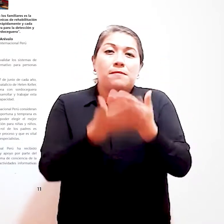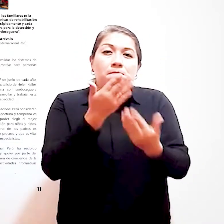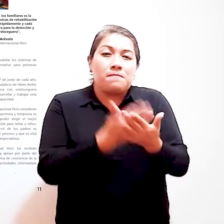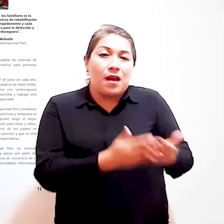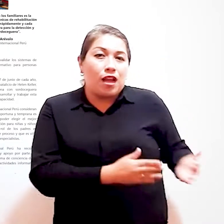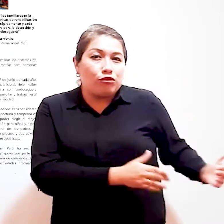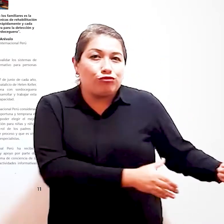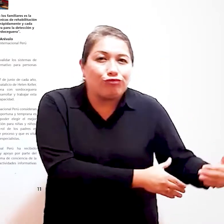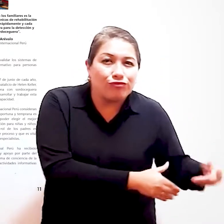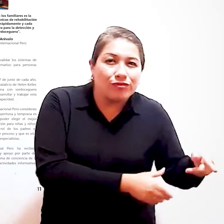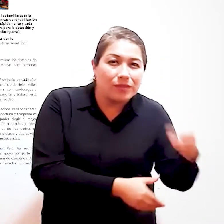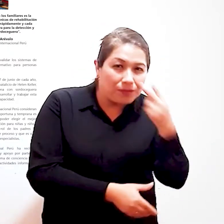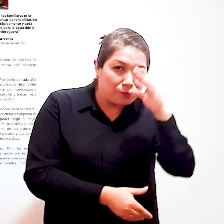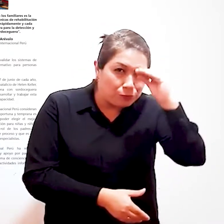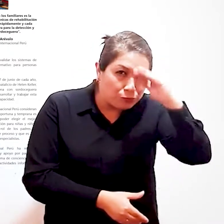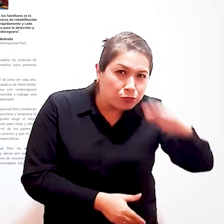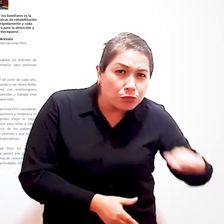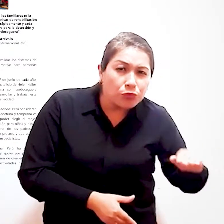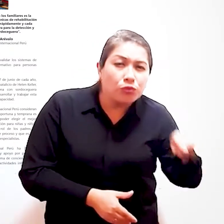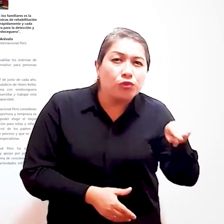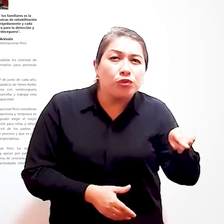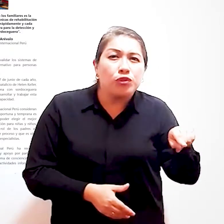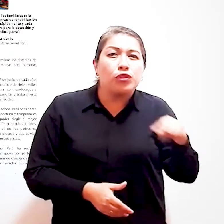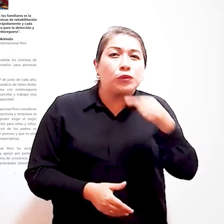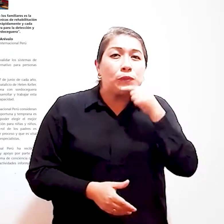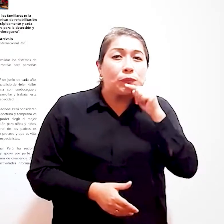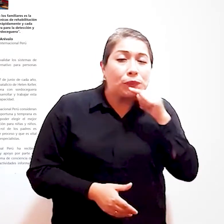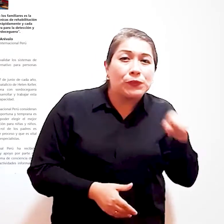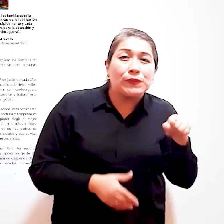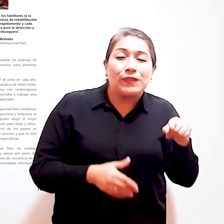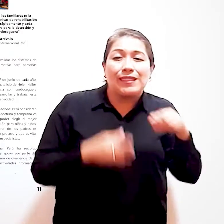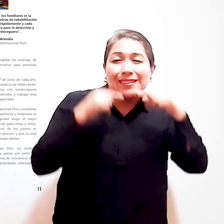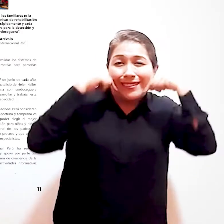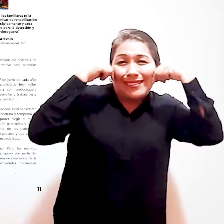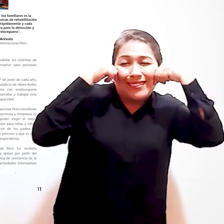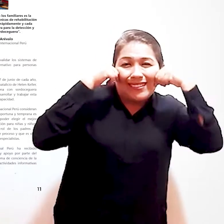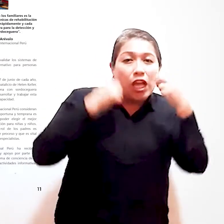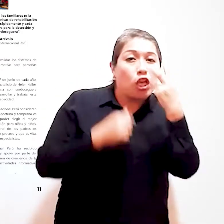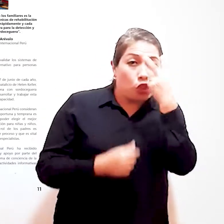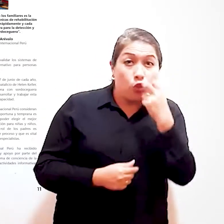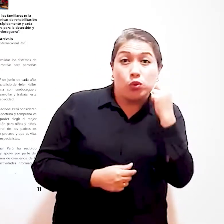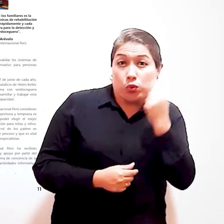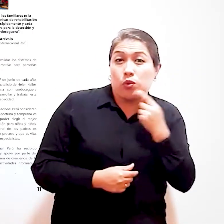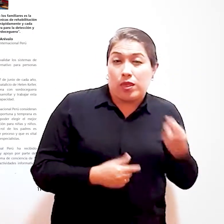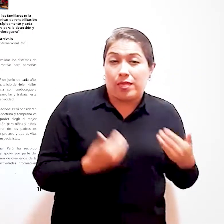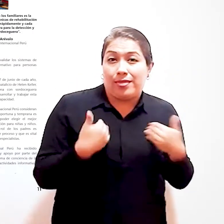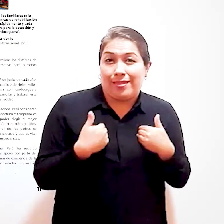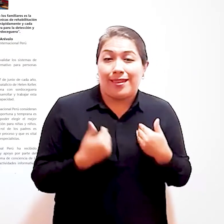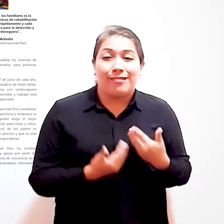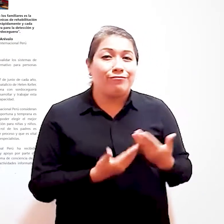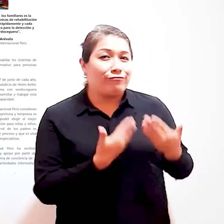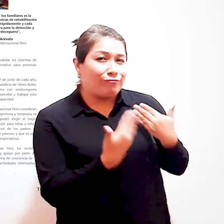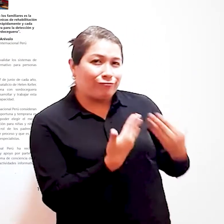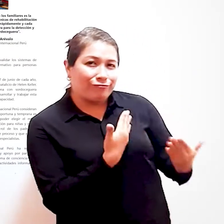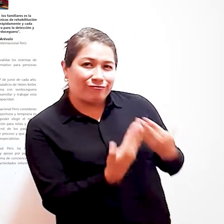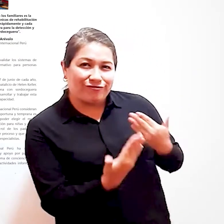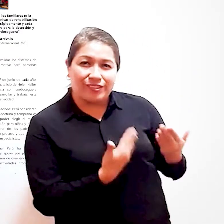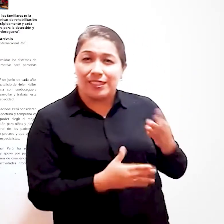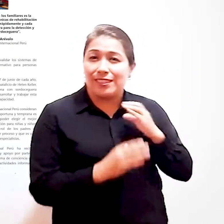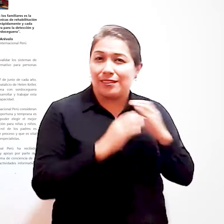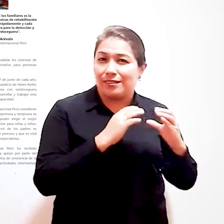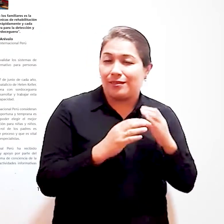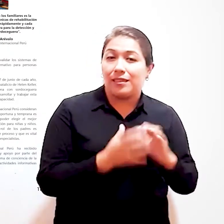agarrando de la cintura a su alumna quien tiene sordo ceguera Ambas están riendo e interactuando